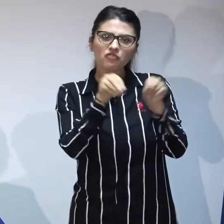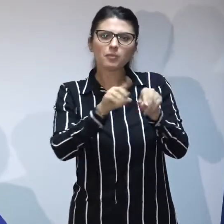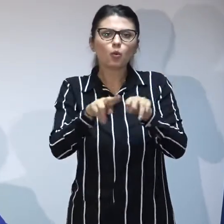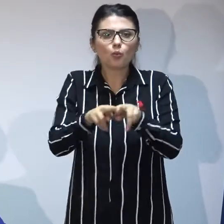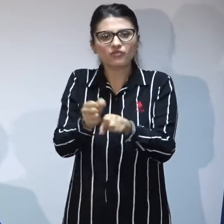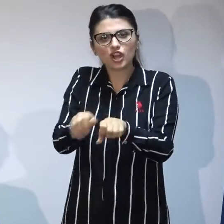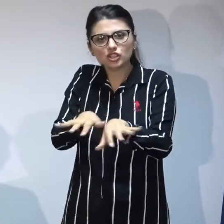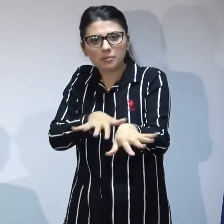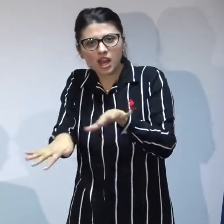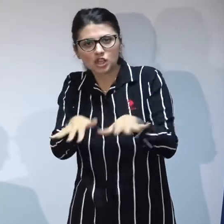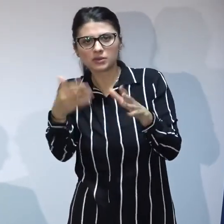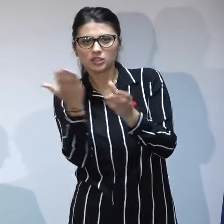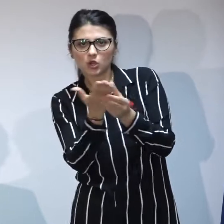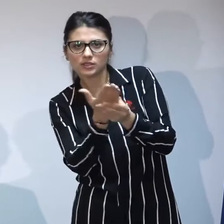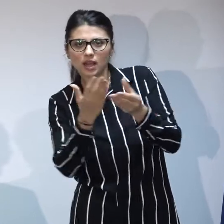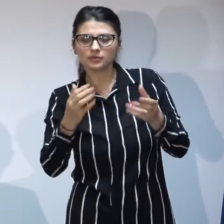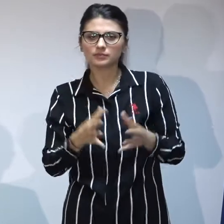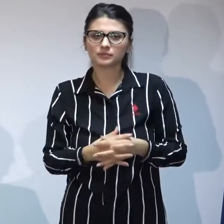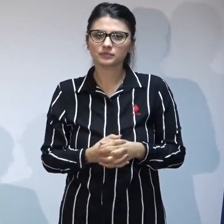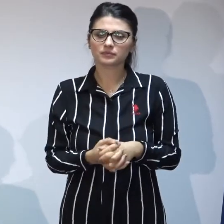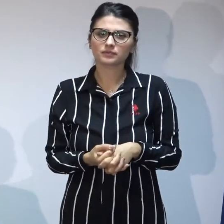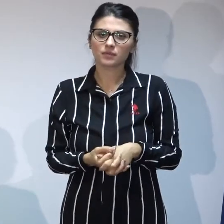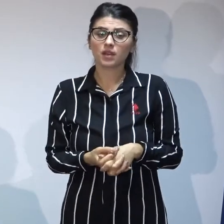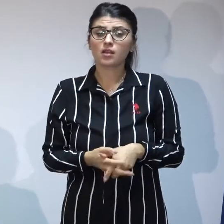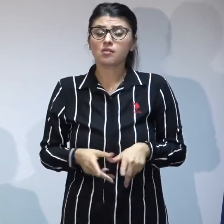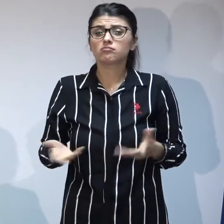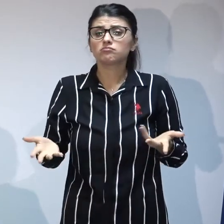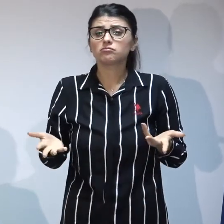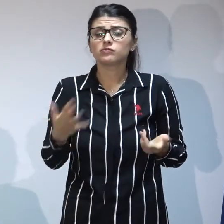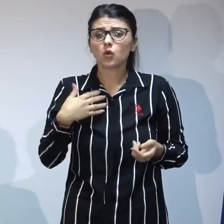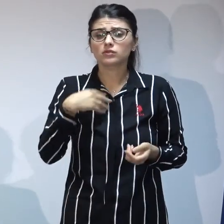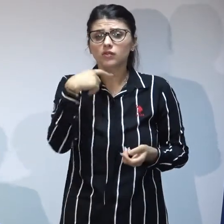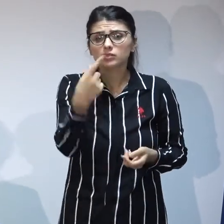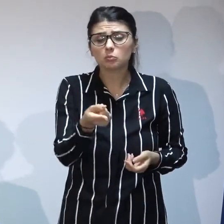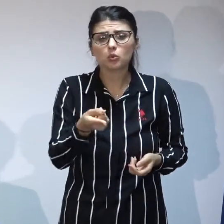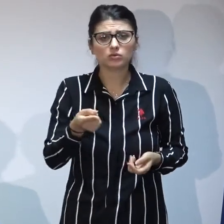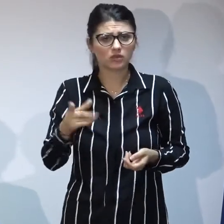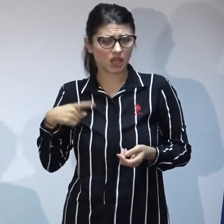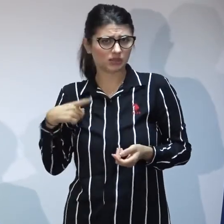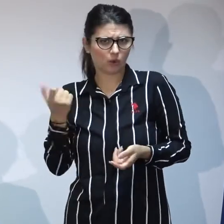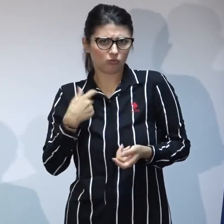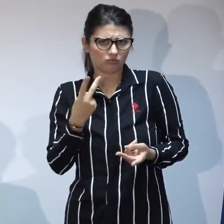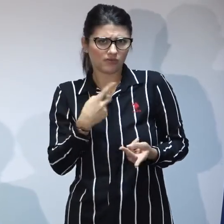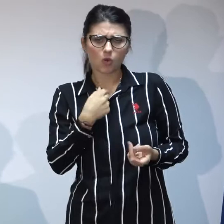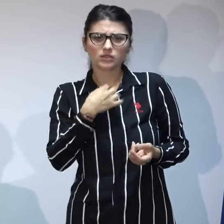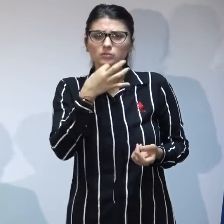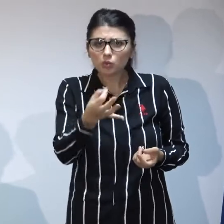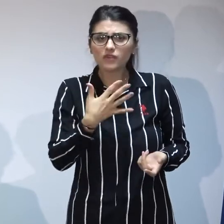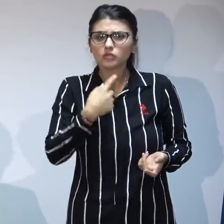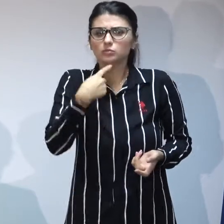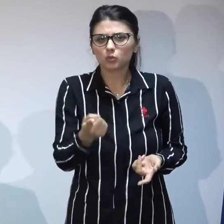primul rând trebuie să vă spun și nu am să mă ascund să spun lucrul acesta că la începutul